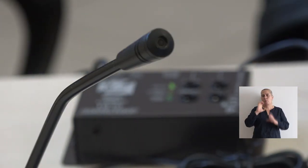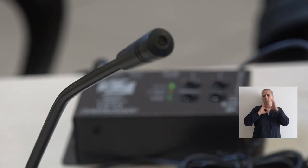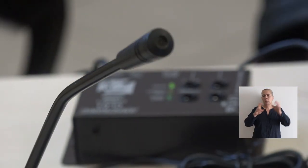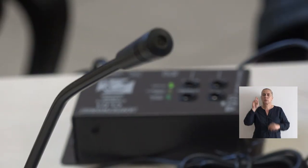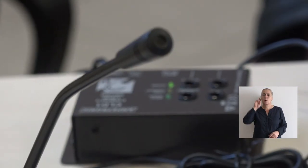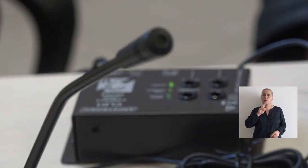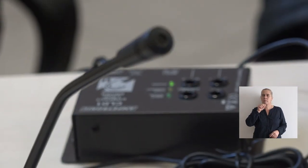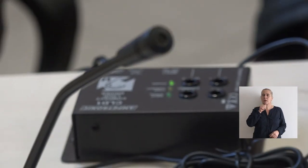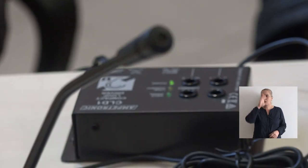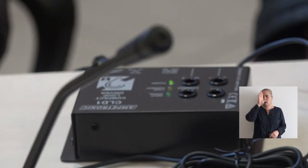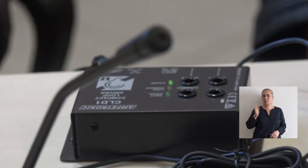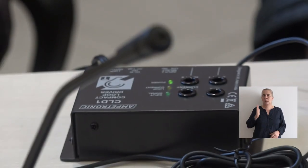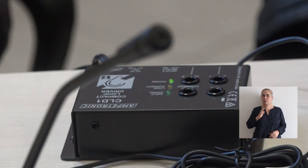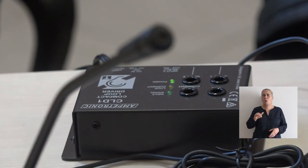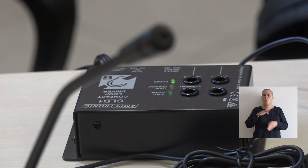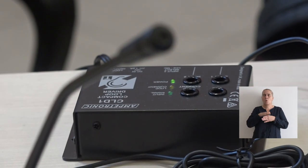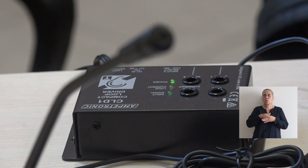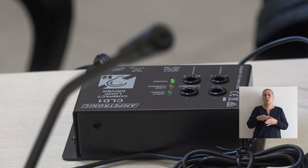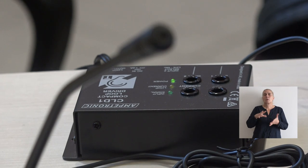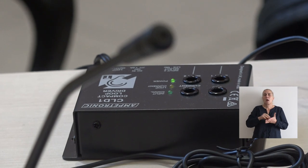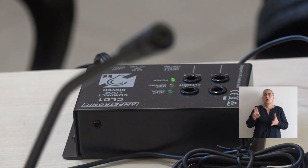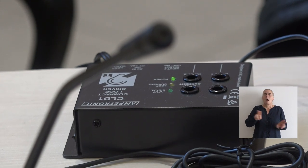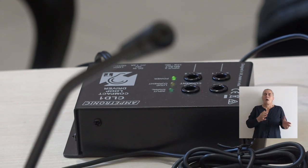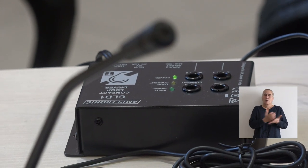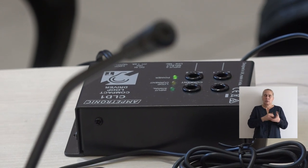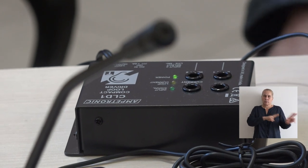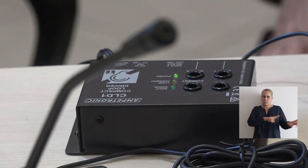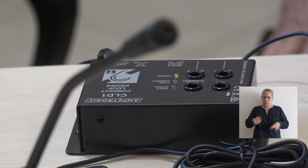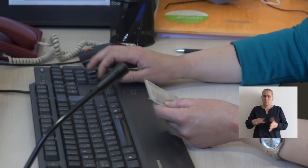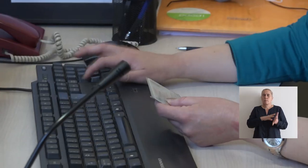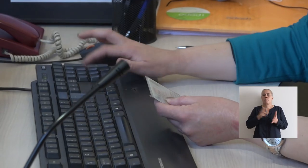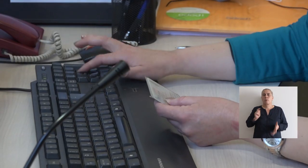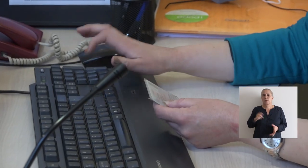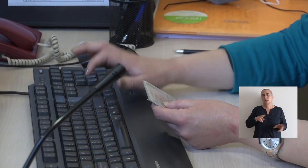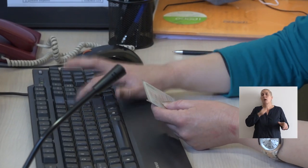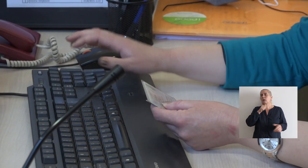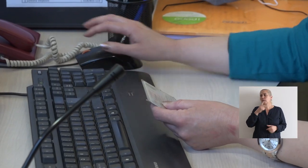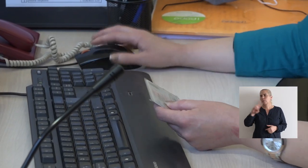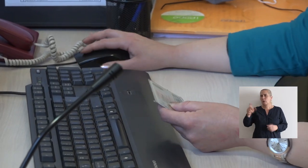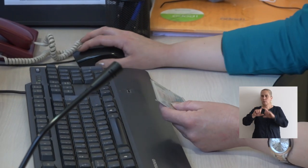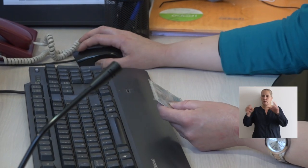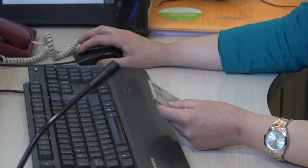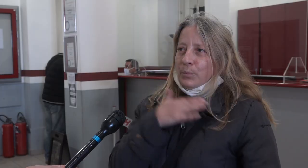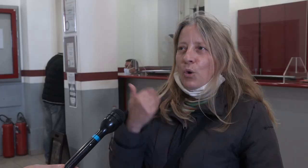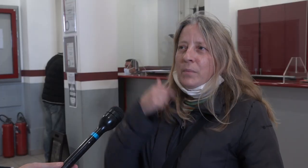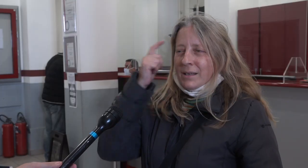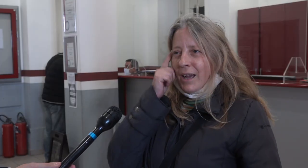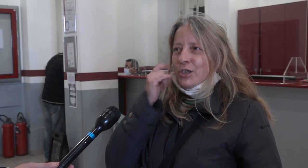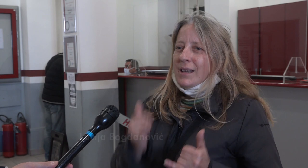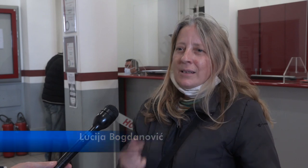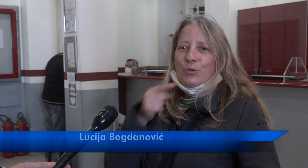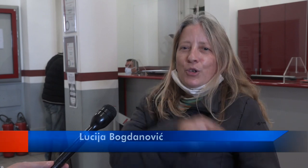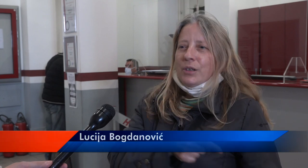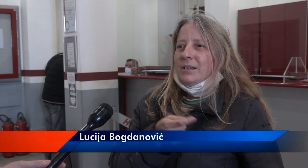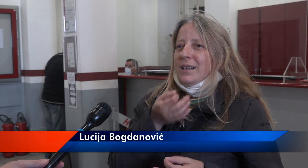komunikaciju sa gluvim i nagluvim građanima. Usluge tumača koriste i u sudu, policiji i drugim ustanovama. Mnogo mi